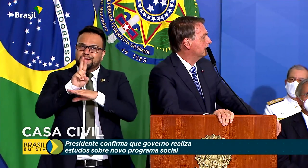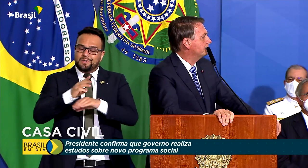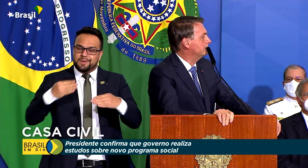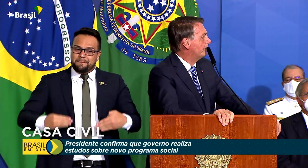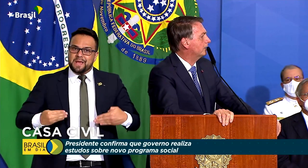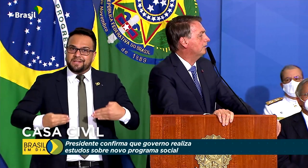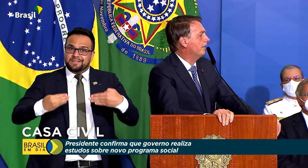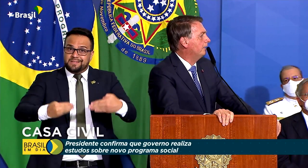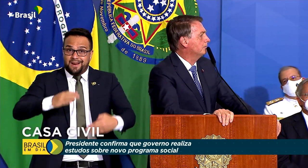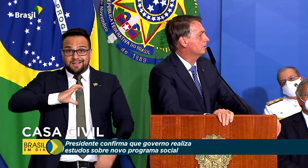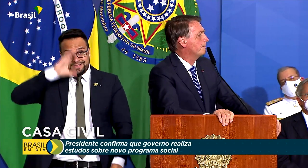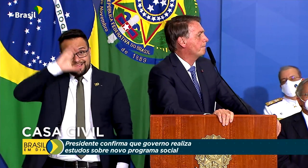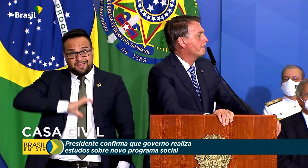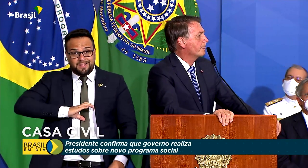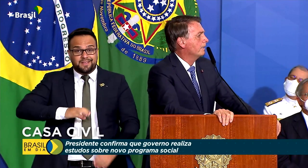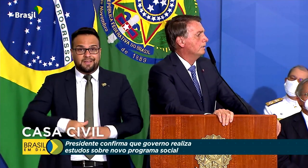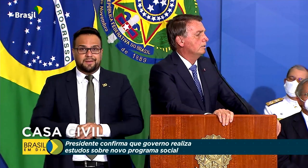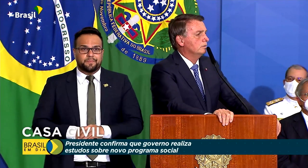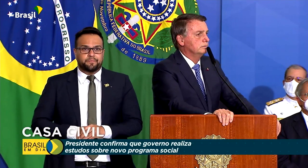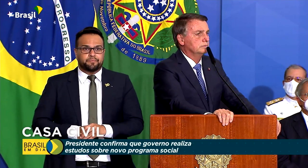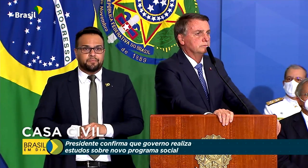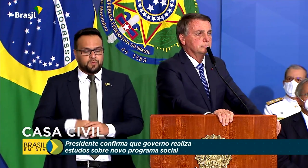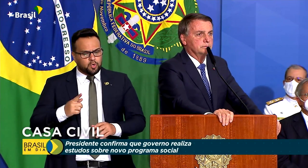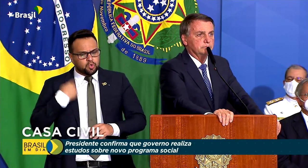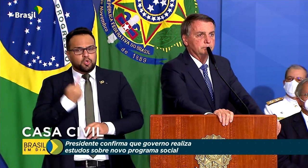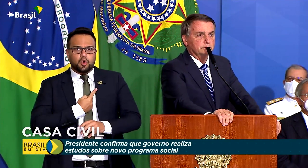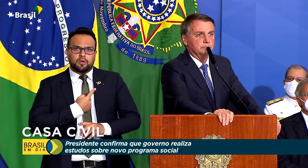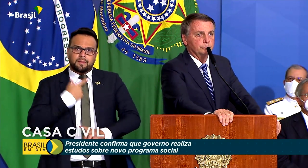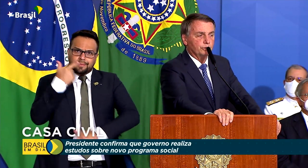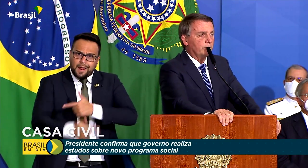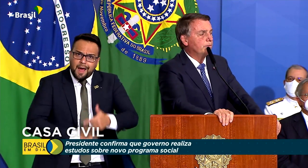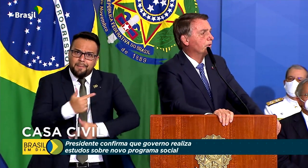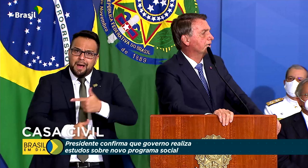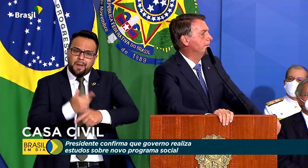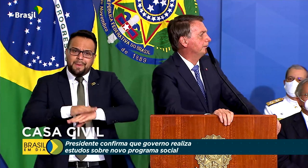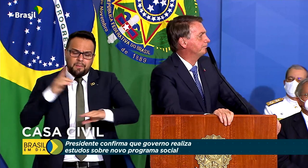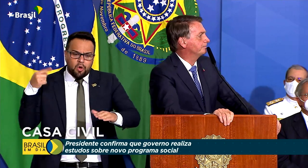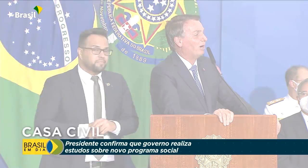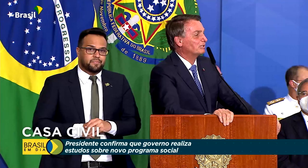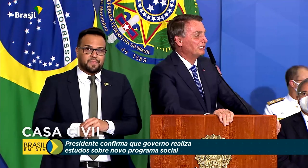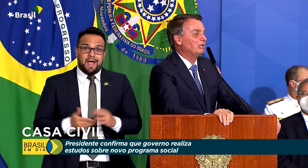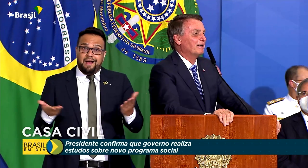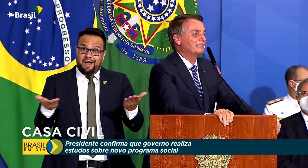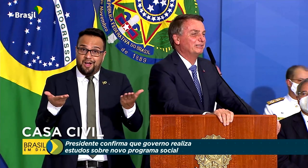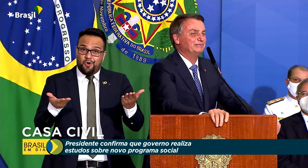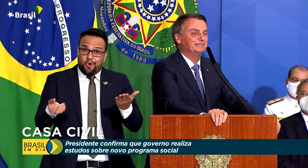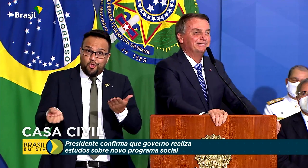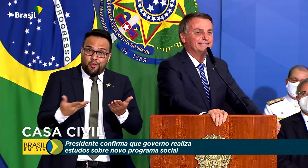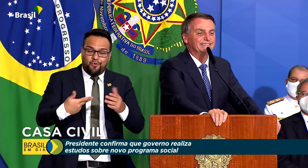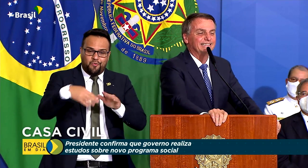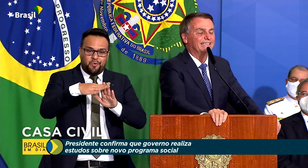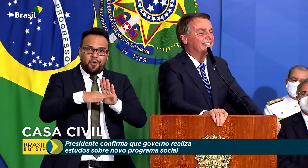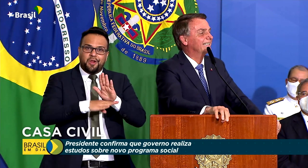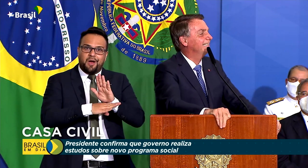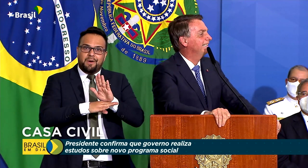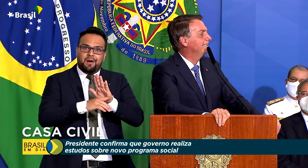aprofundando de modo que tenhamos um novo programa. Auxílio Brasil,